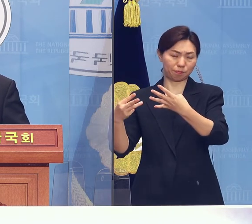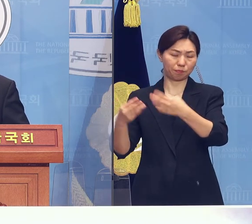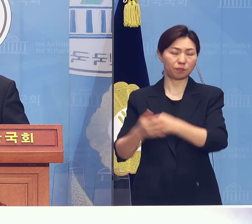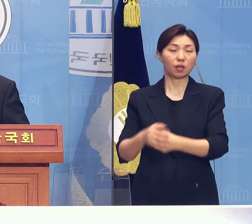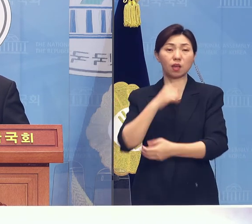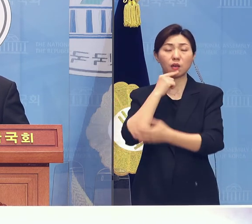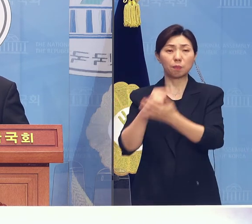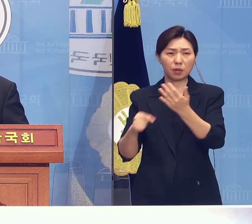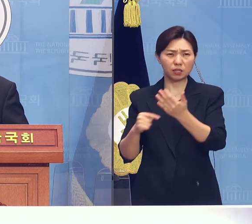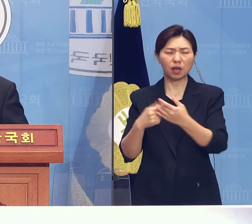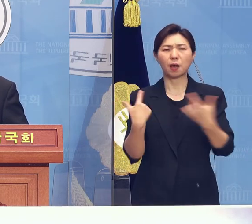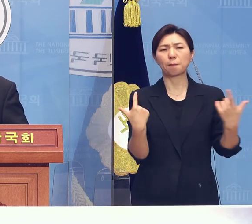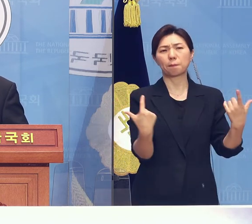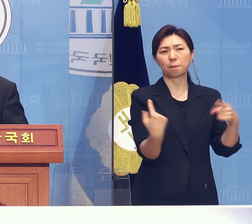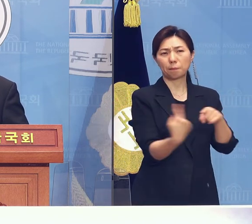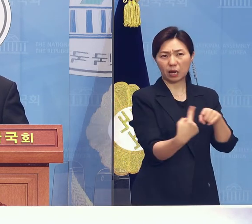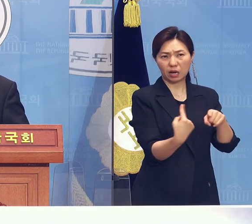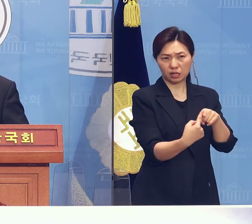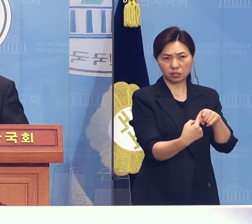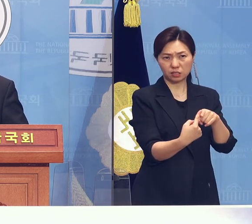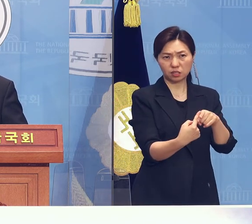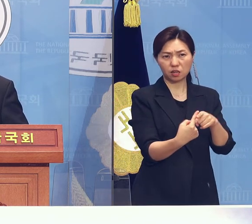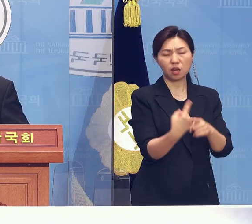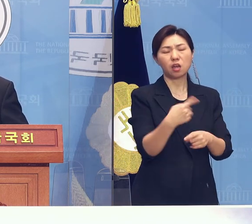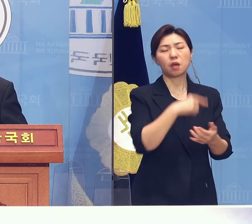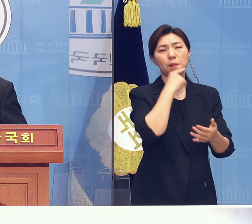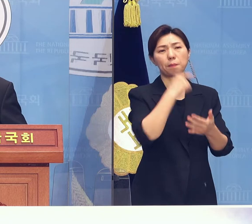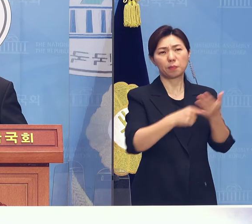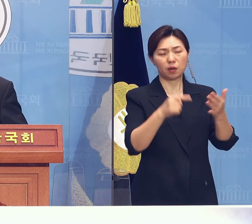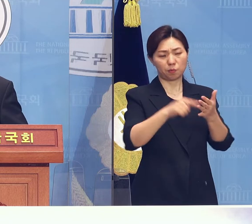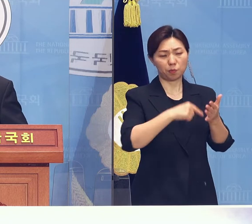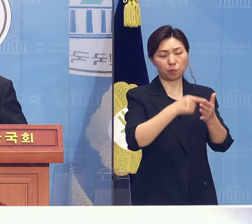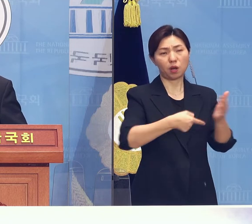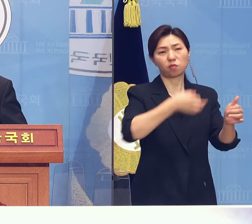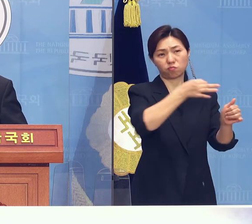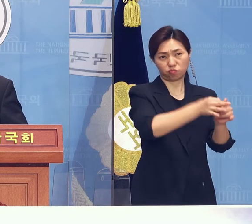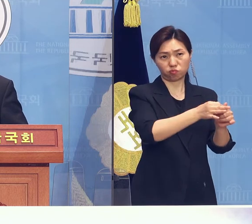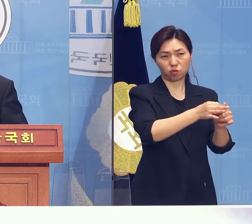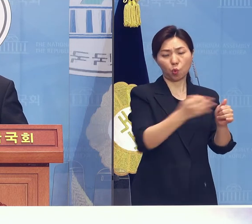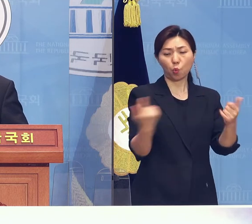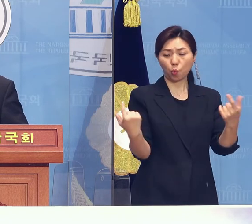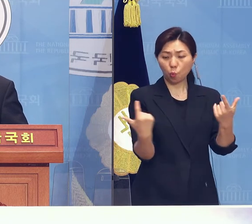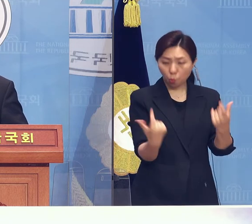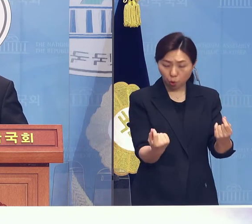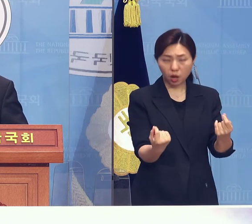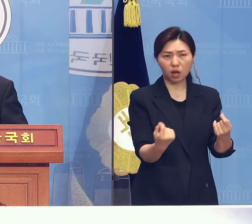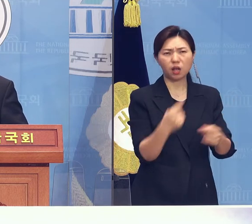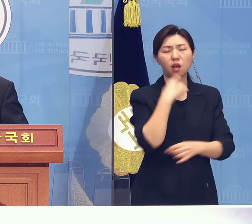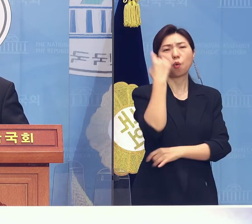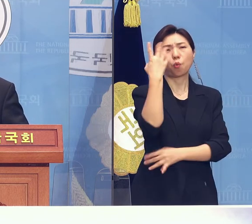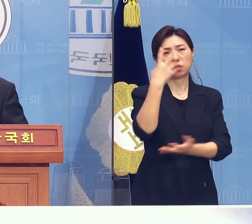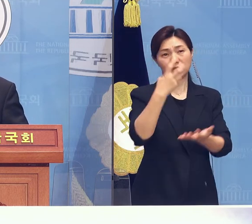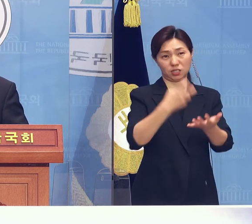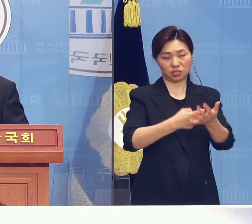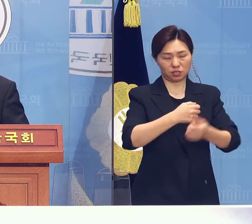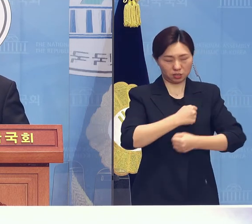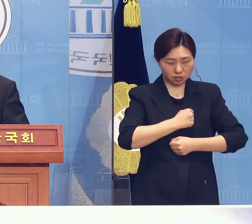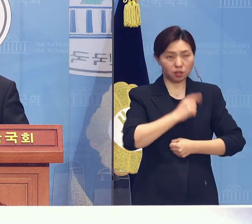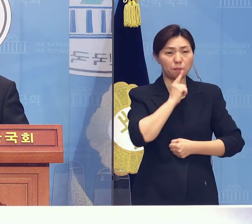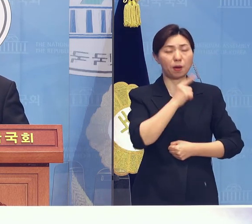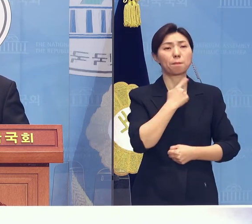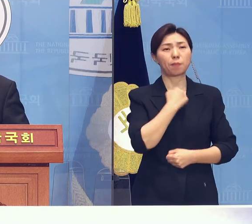약속을 한 바 있습니다. 이제 바빴던 20대 대통령 선거도 끝난 만큼